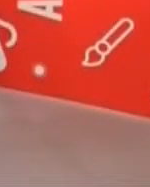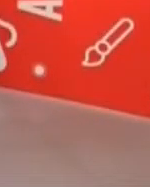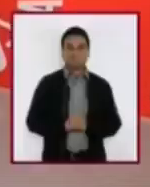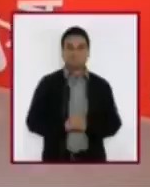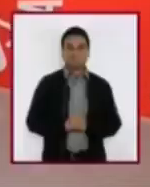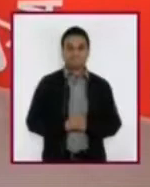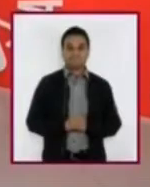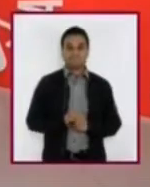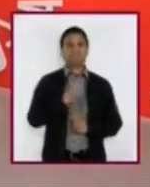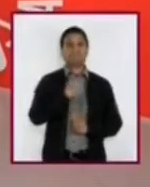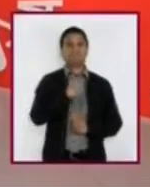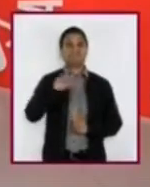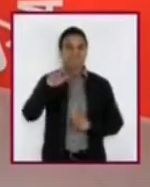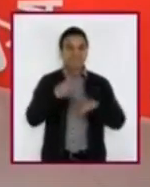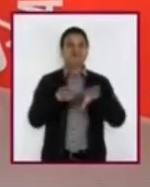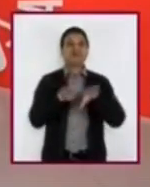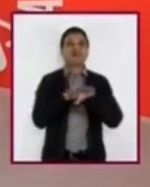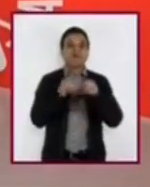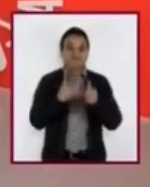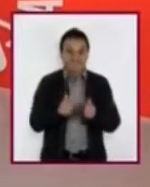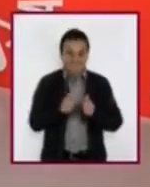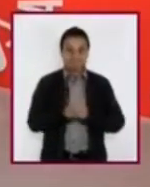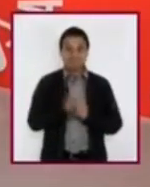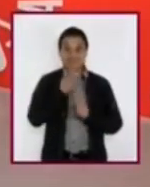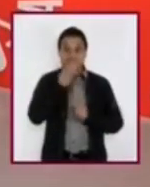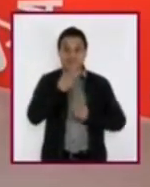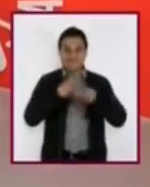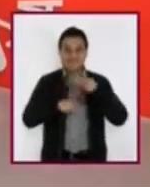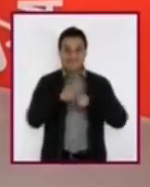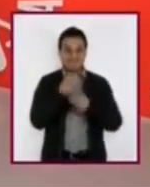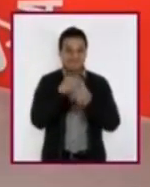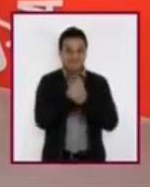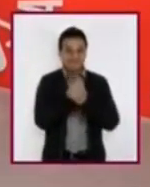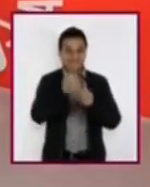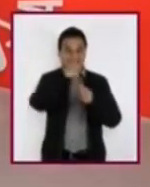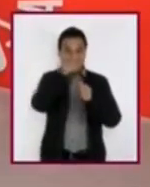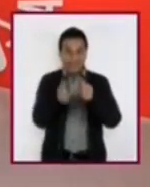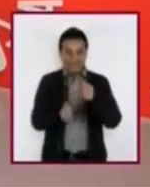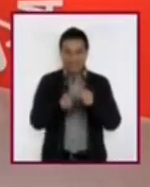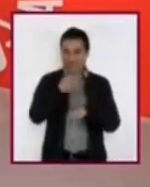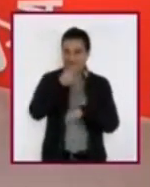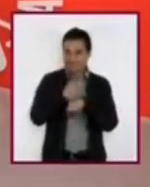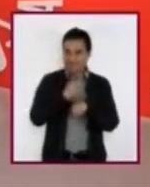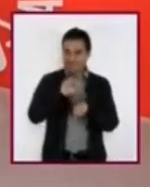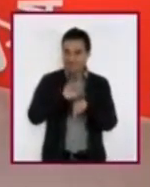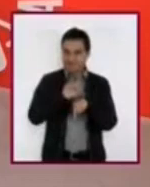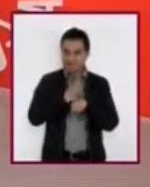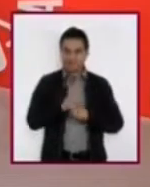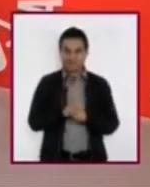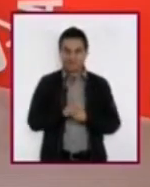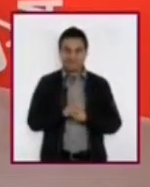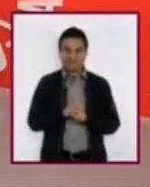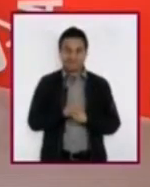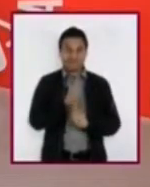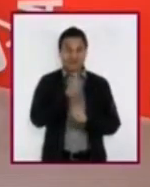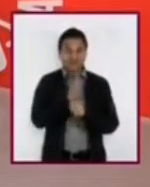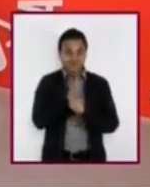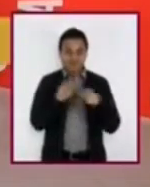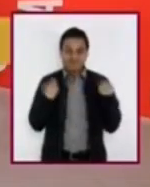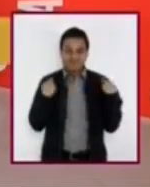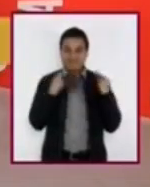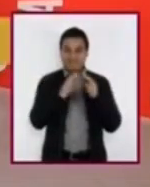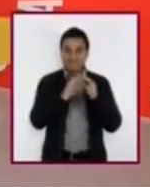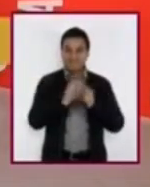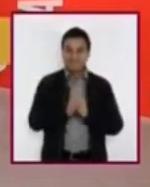¿Qué tal? ¿Cómo están? Les damos la bienvenida a nuestra sesión de Artes de Primer Grado de Secundaria. Hoy estamos con ustedes, la maestra Gina